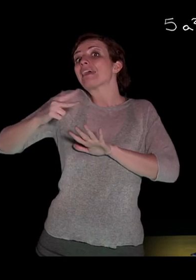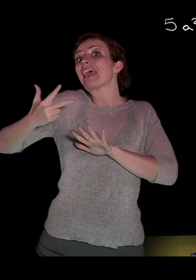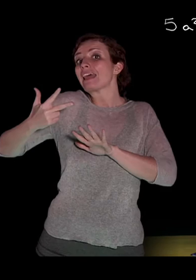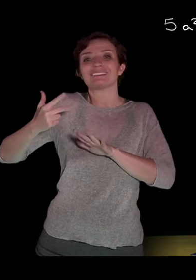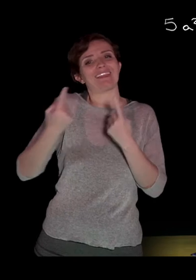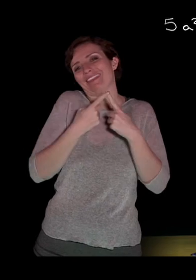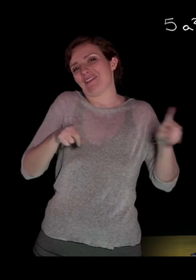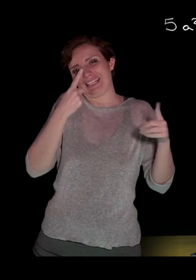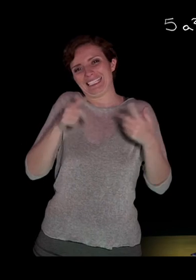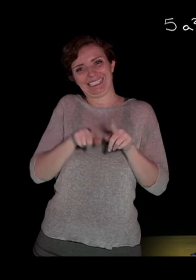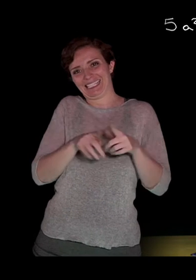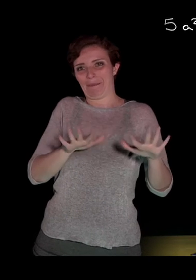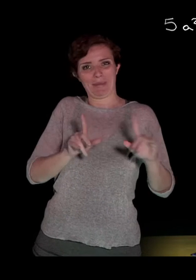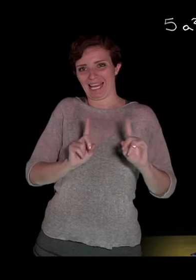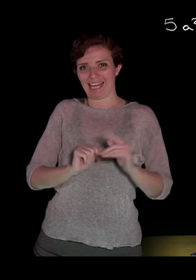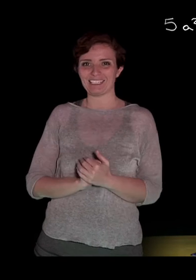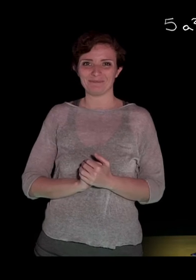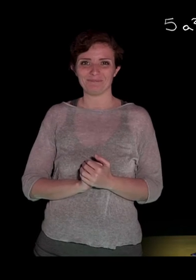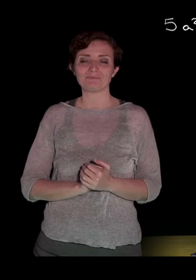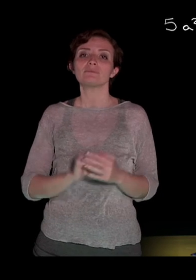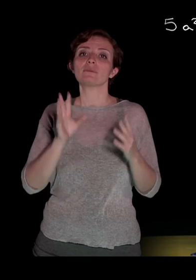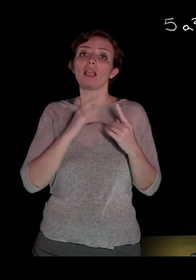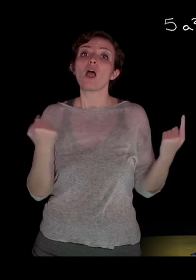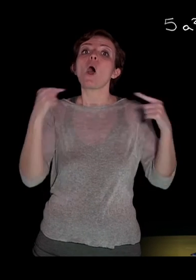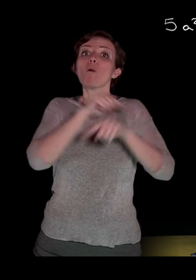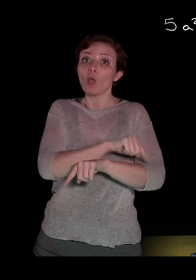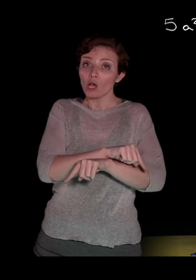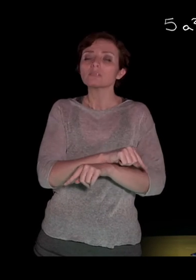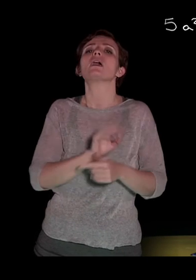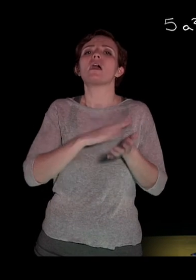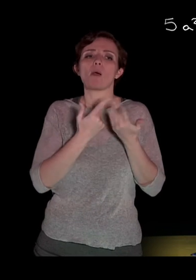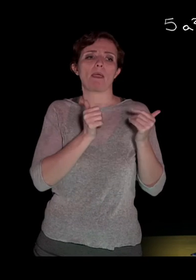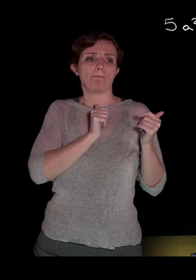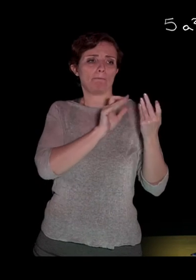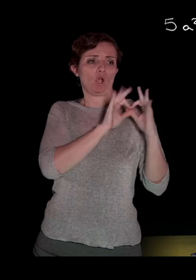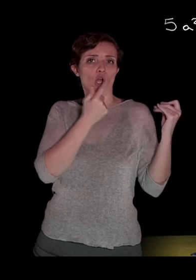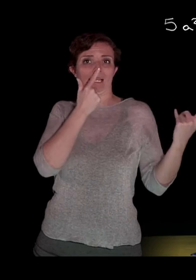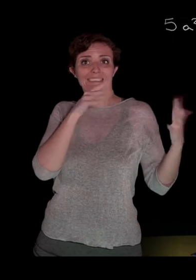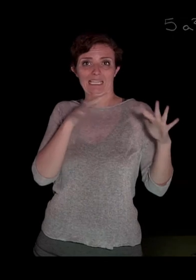letterali differenti. I monomi opposti sono monomi simili che hanno un coefficiente opposto, con segno opposto.